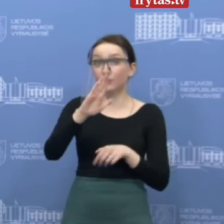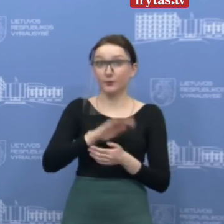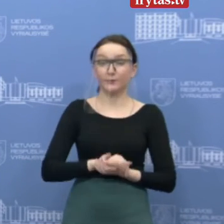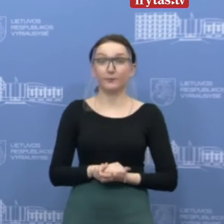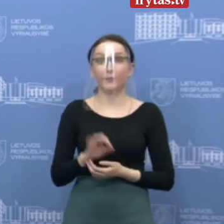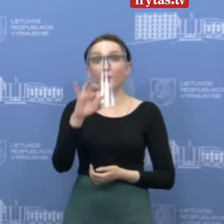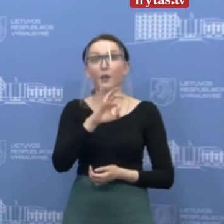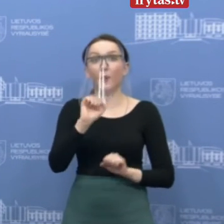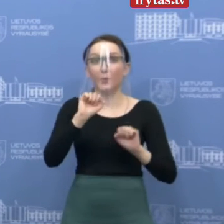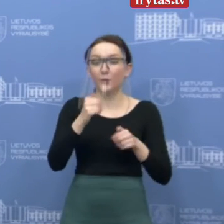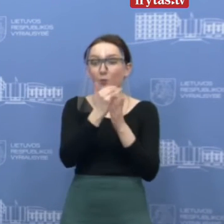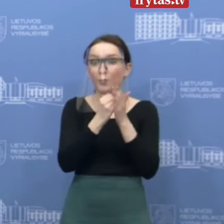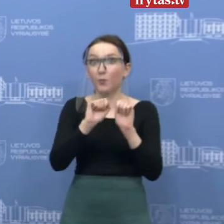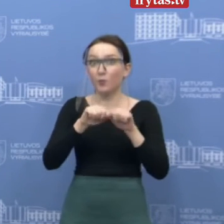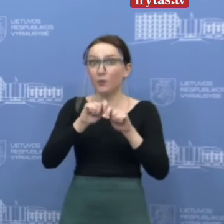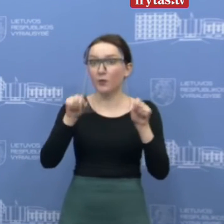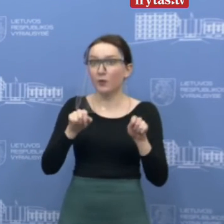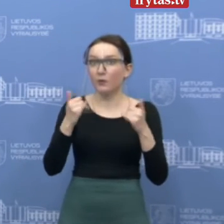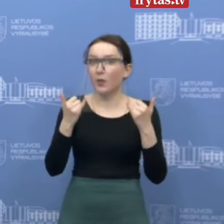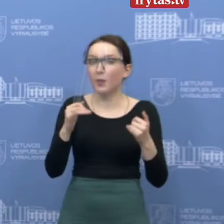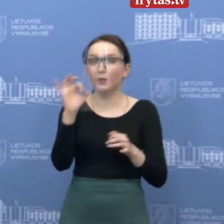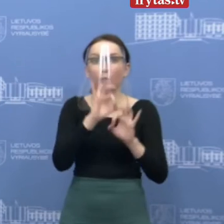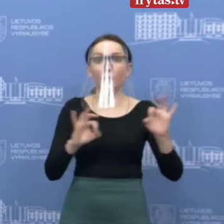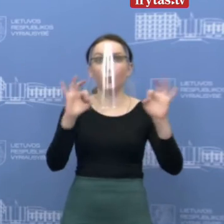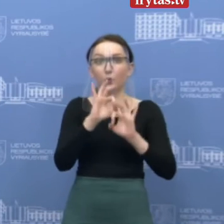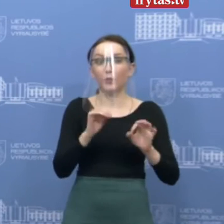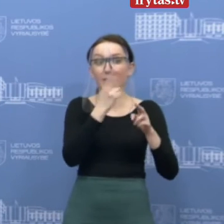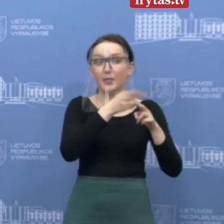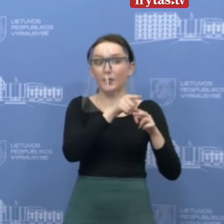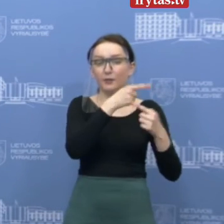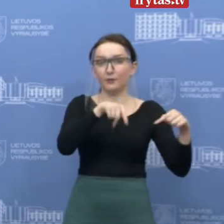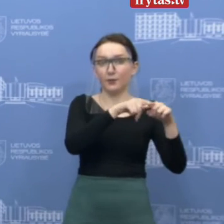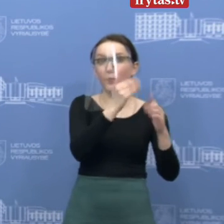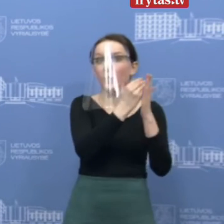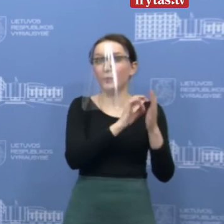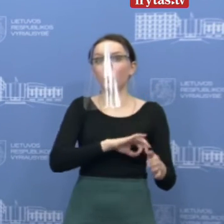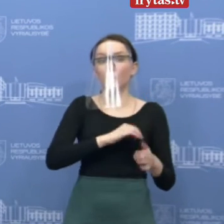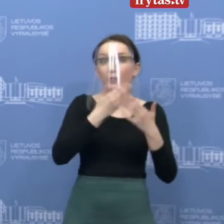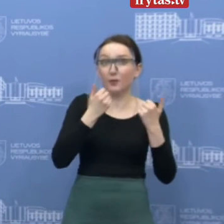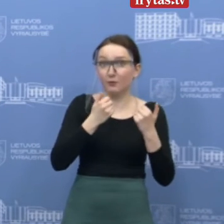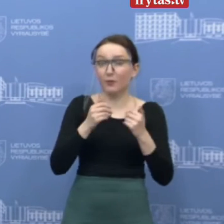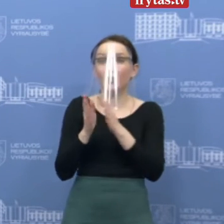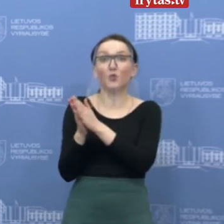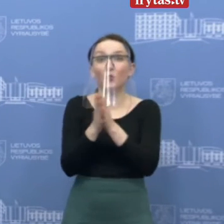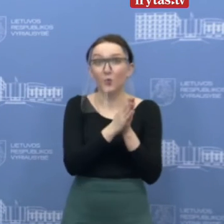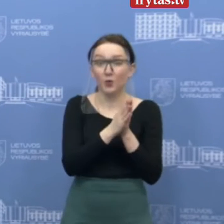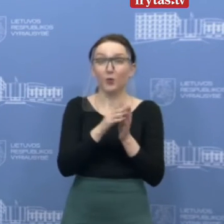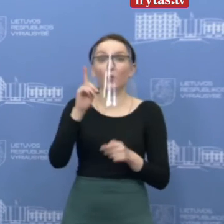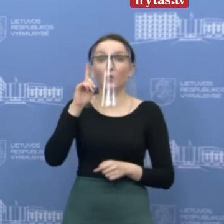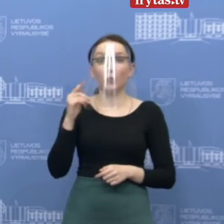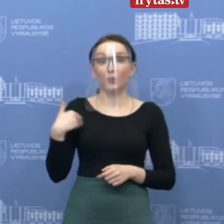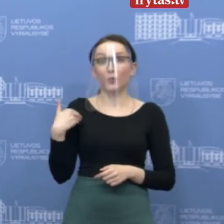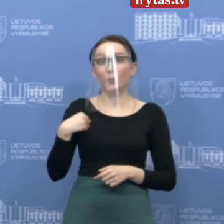žinutimis apie tai. Tai šio momentu nei vienas sergantis nesinaudoja, tačiau aš labai norėčiau padėkoti